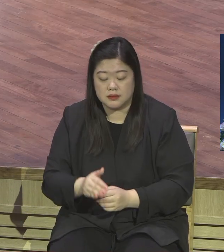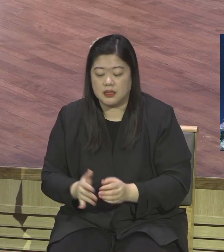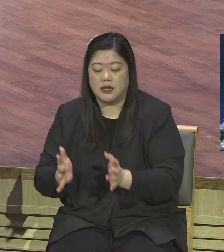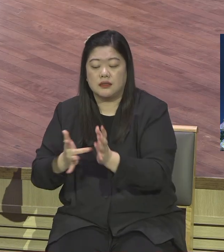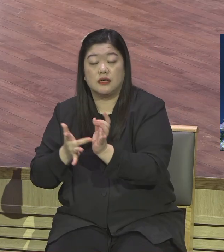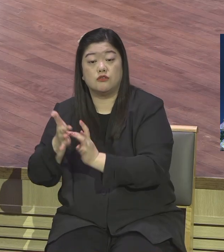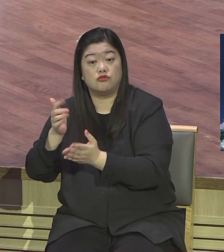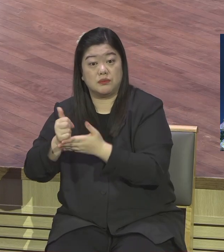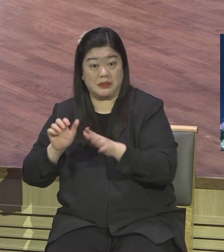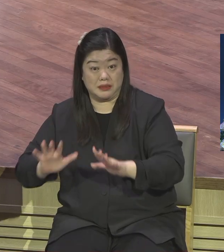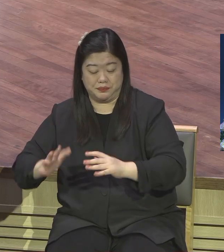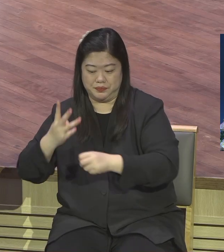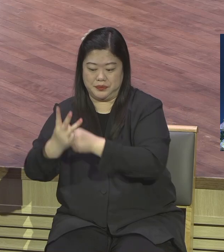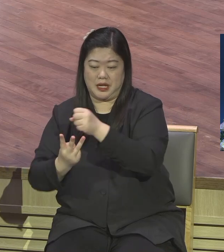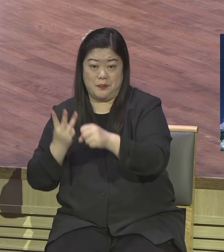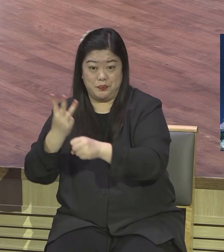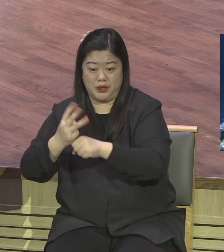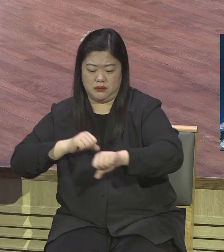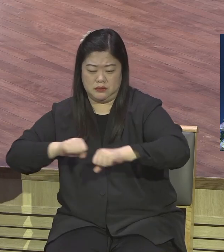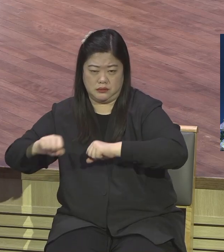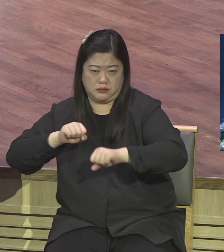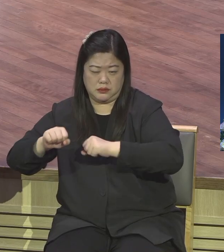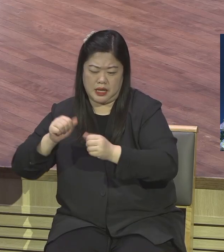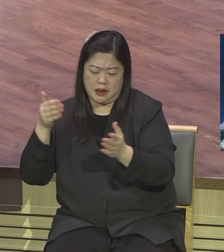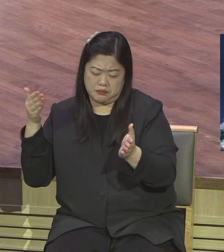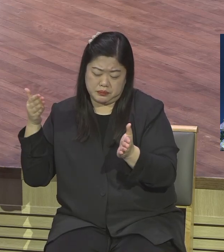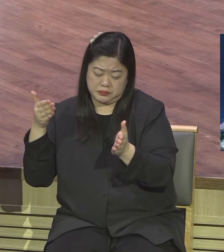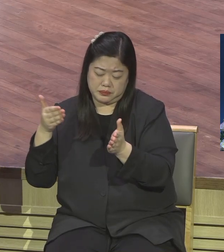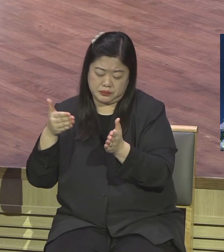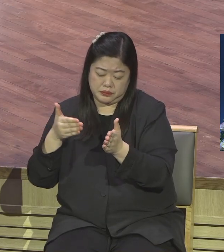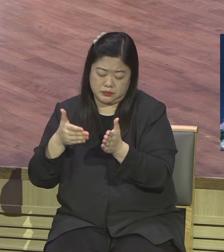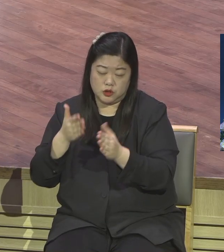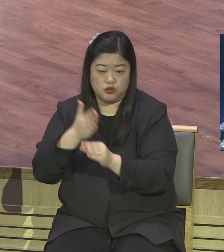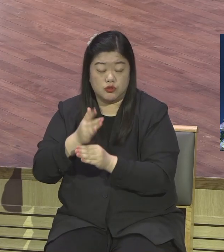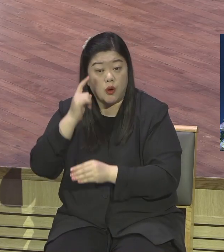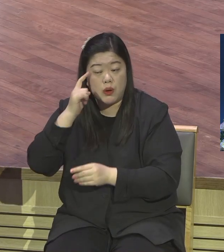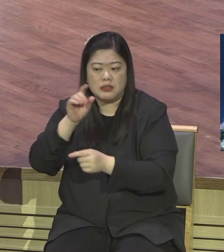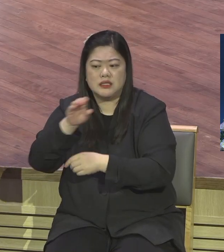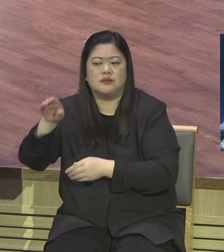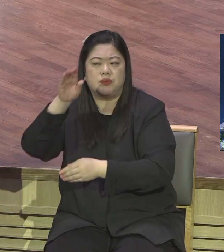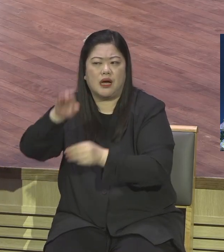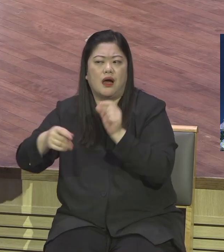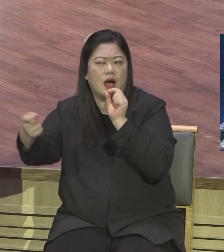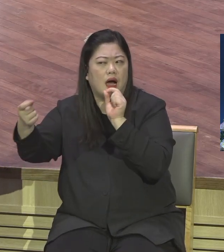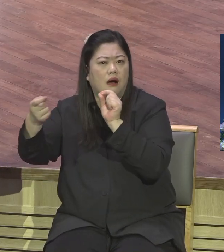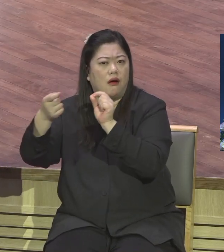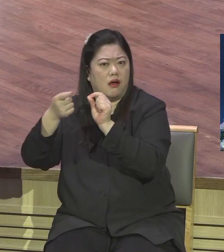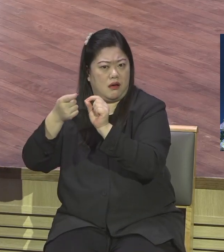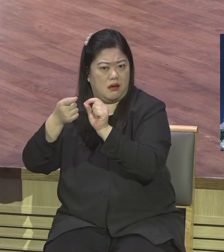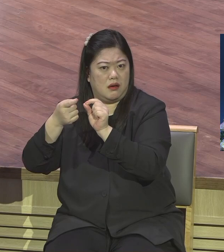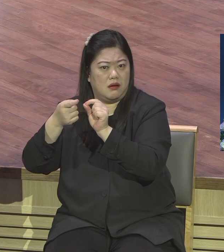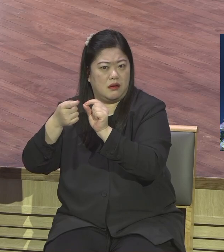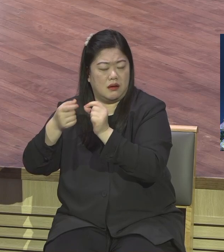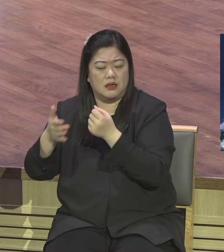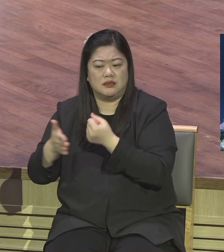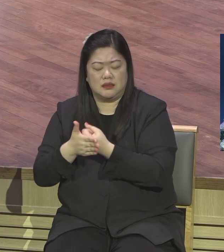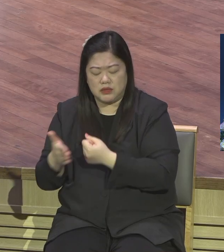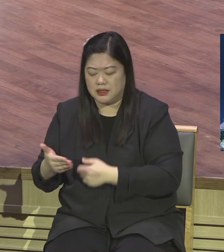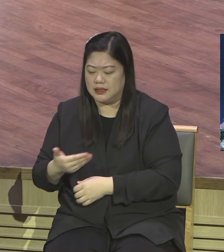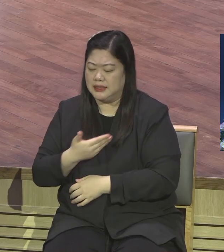시점이에요 마무리 이제 곧 십작을 지어야 되기 때문에 제자들로 하여금 시간표를